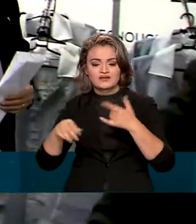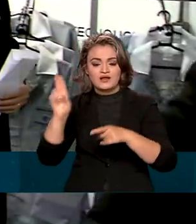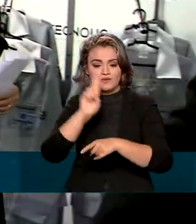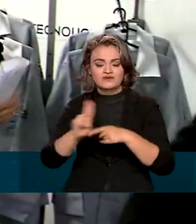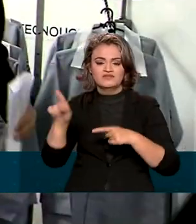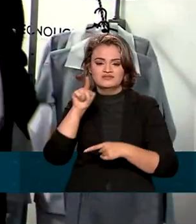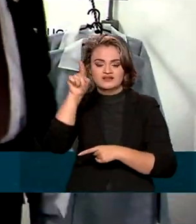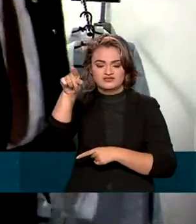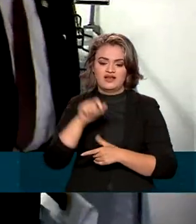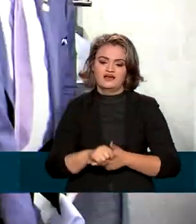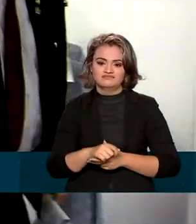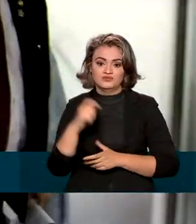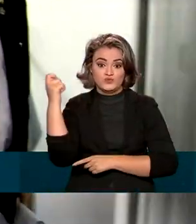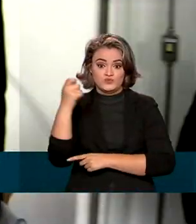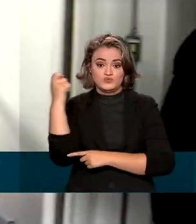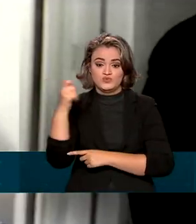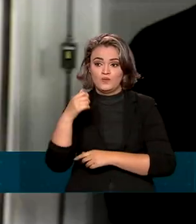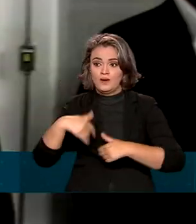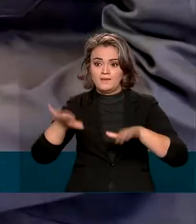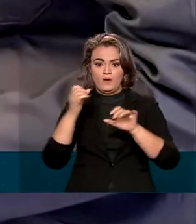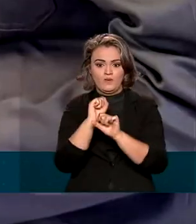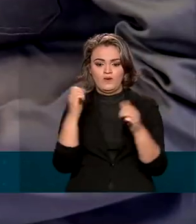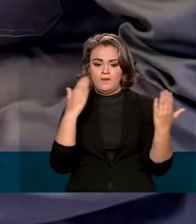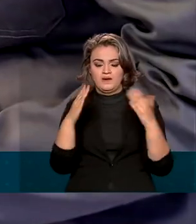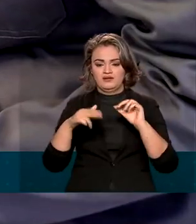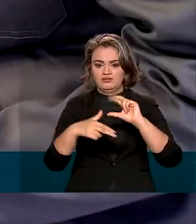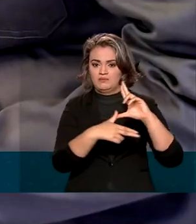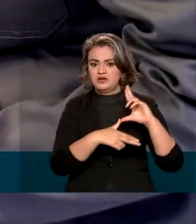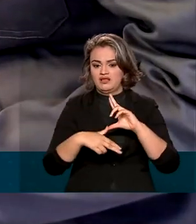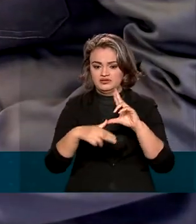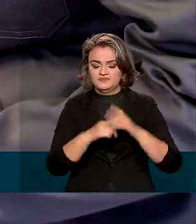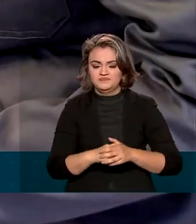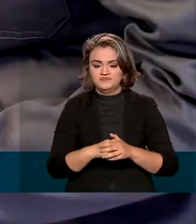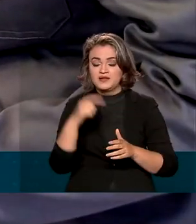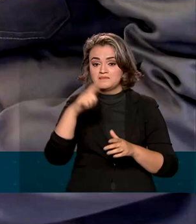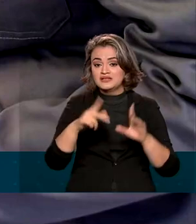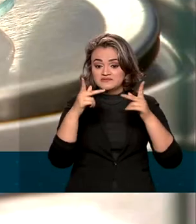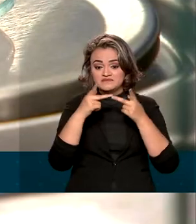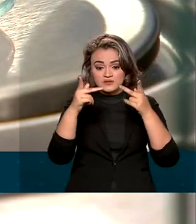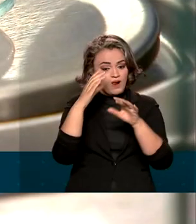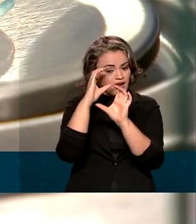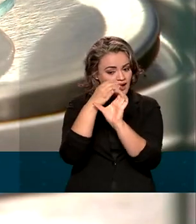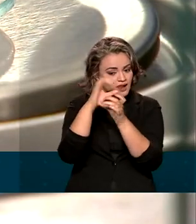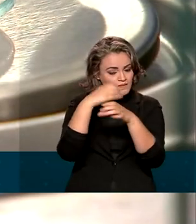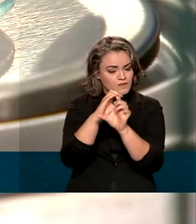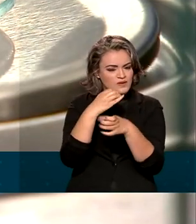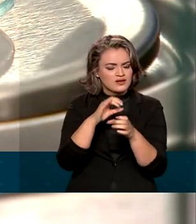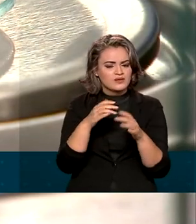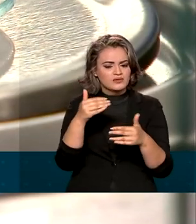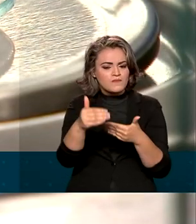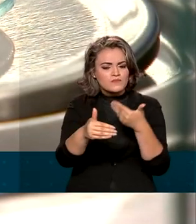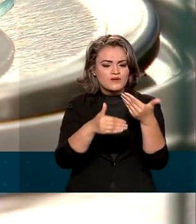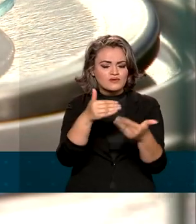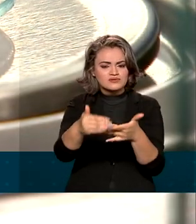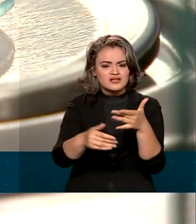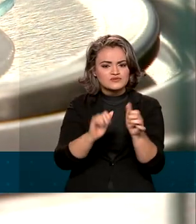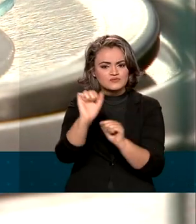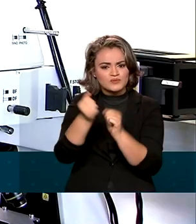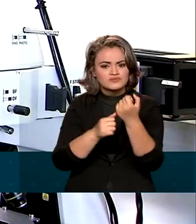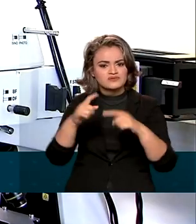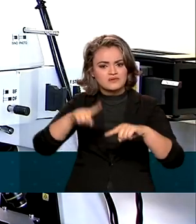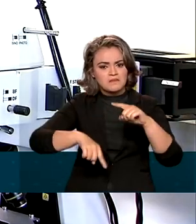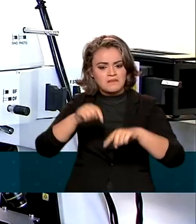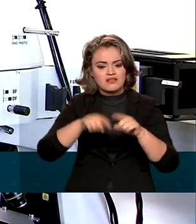de Caxias do Sul, a maior da América Latina. A comitiva também visitou os laboratórios para conhecer o processo de produção do